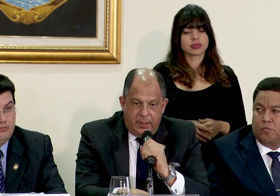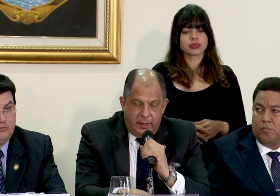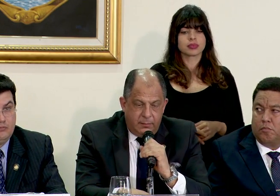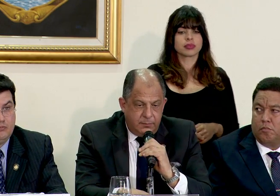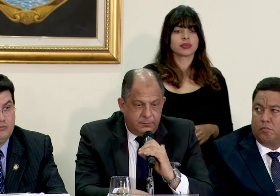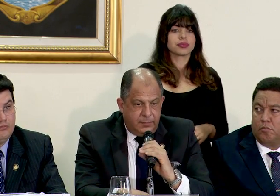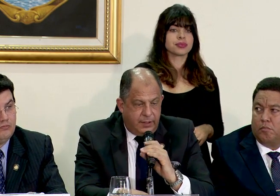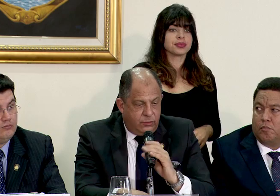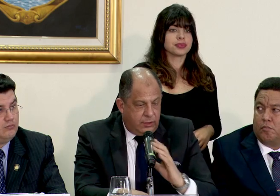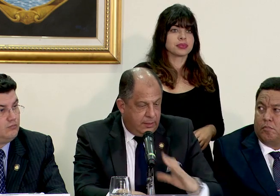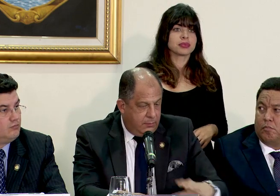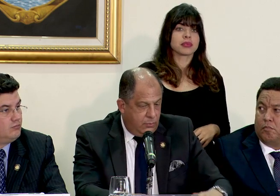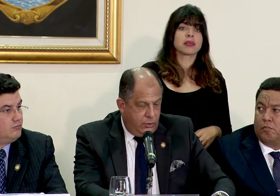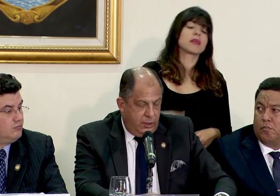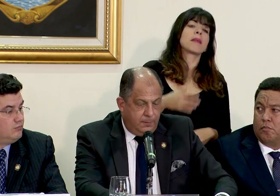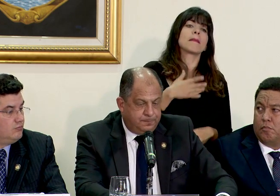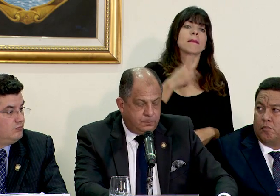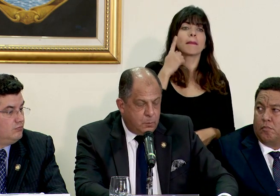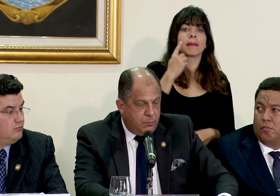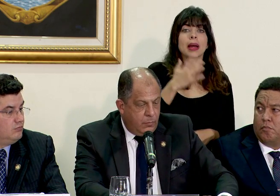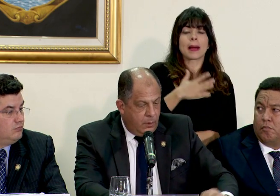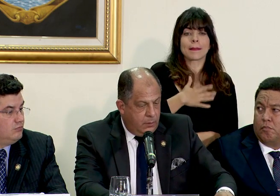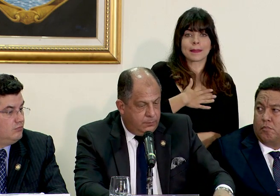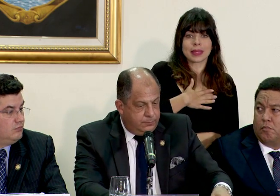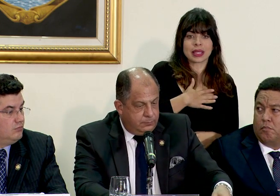no me resulta muy